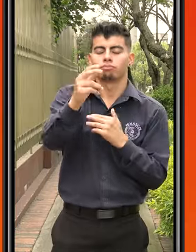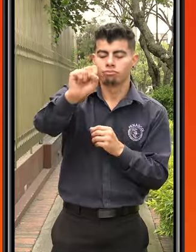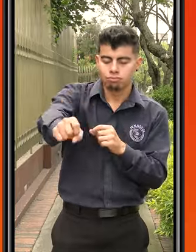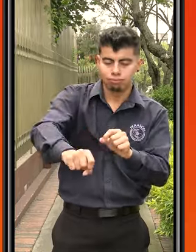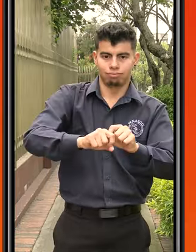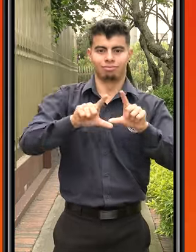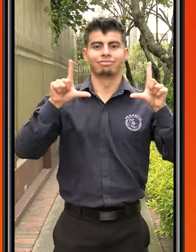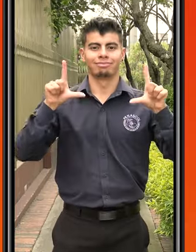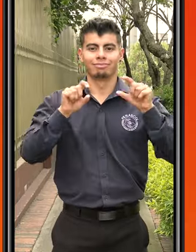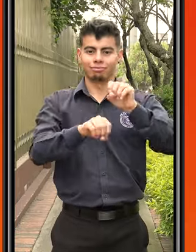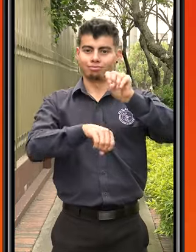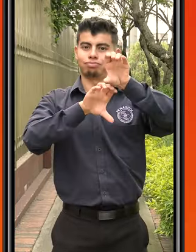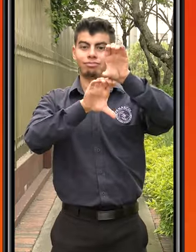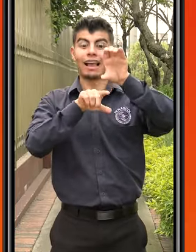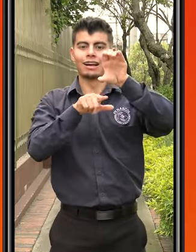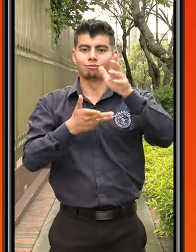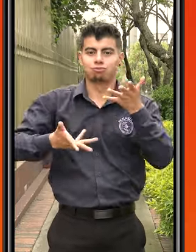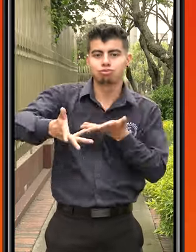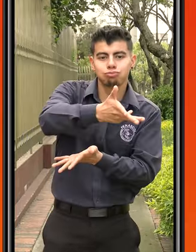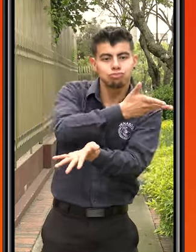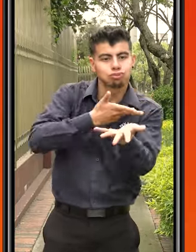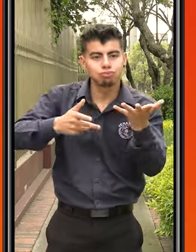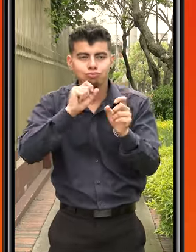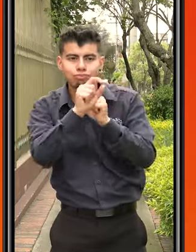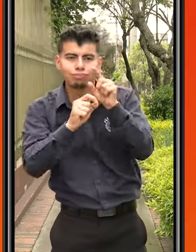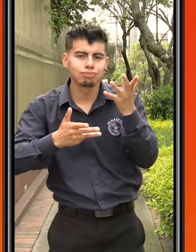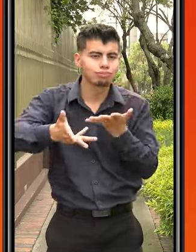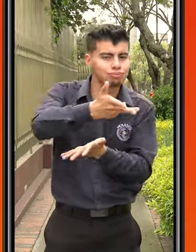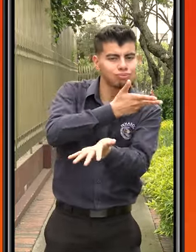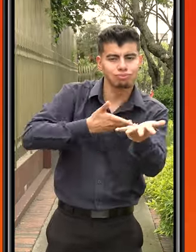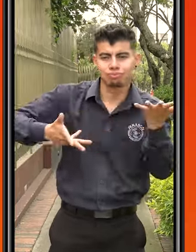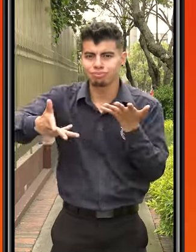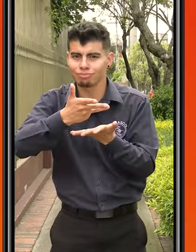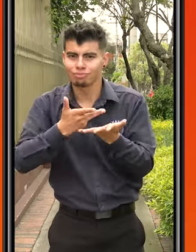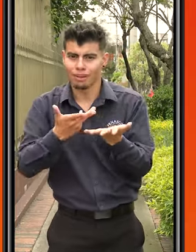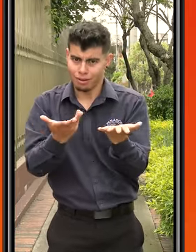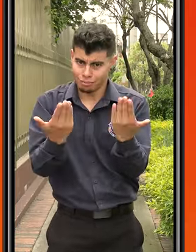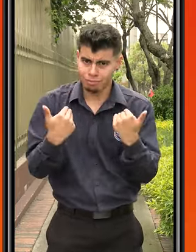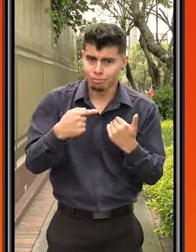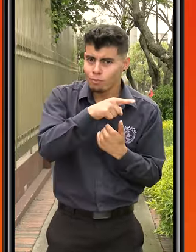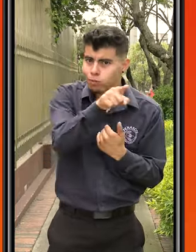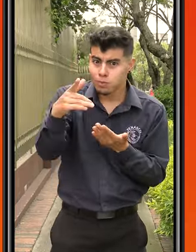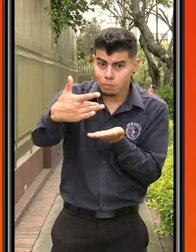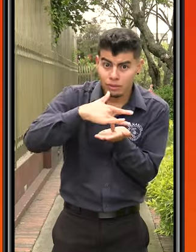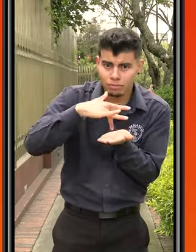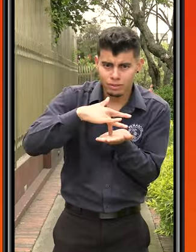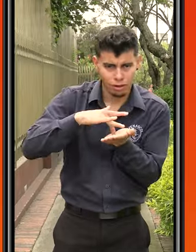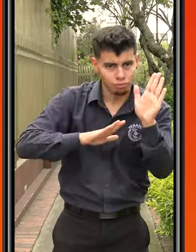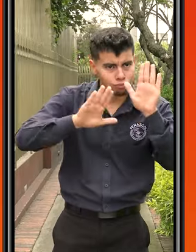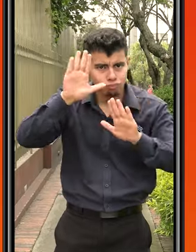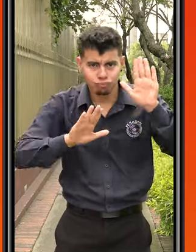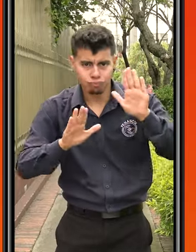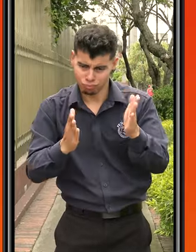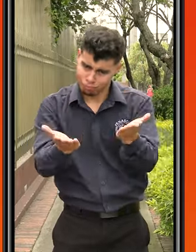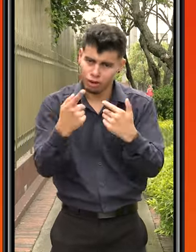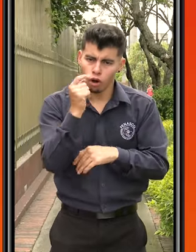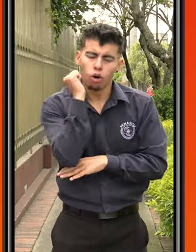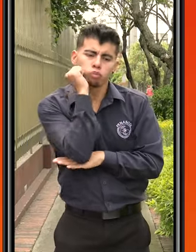moderador de la sesión vaya por orden y cuando sea tu turno, habilite tu cámara en vivo. Y así puedes hacer tus preguntas y compartir con los